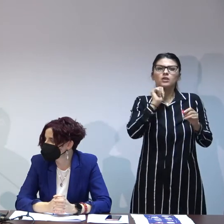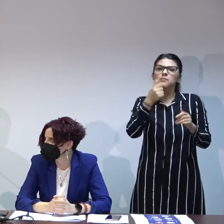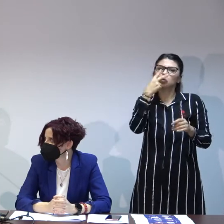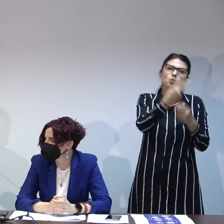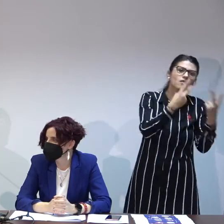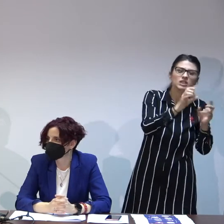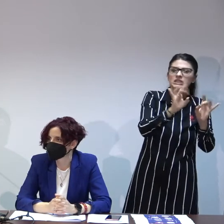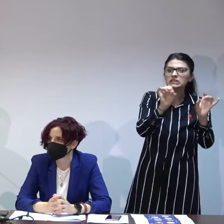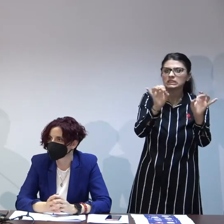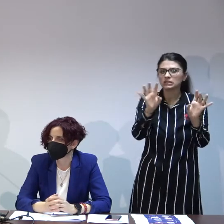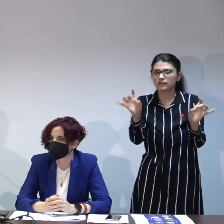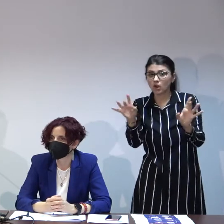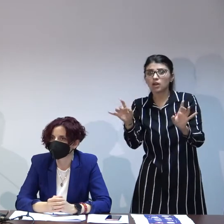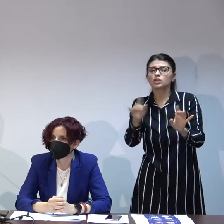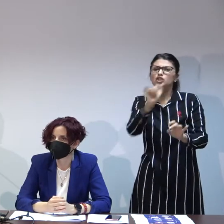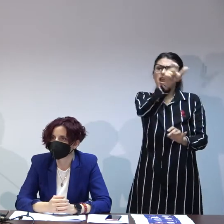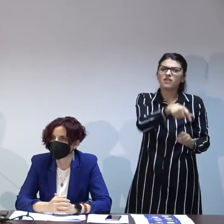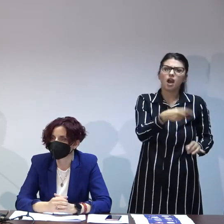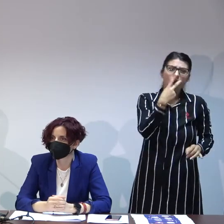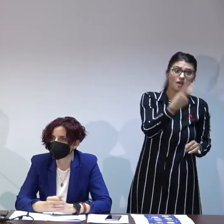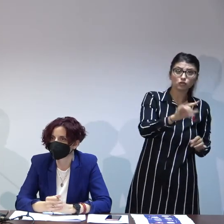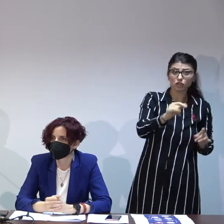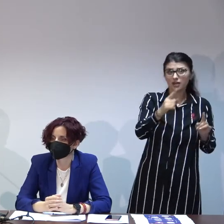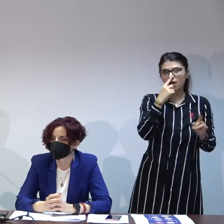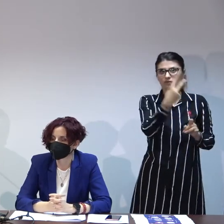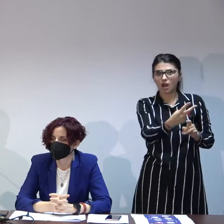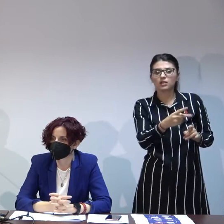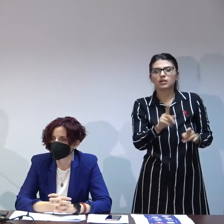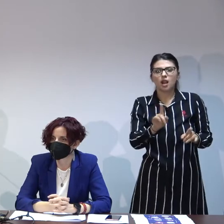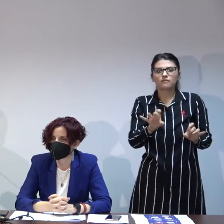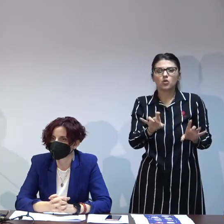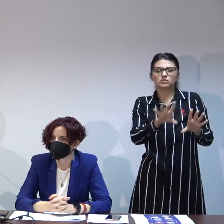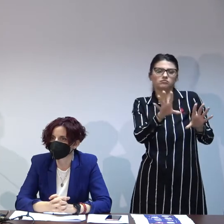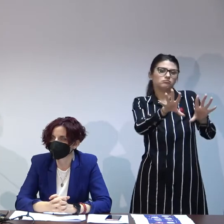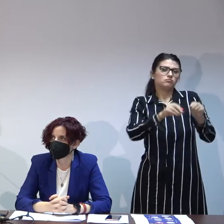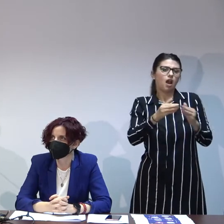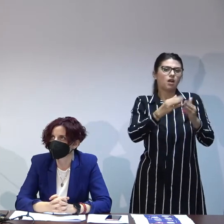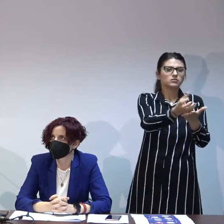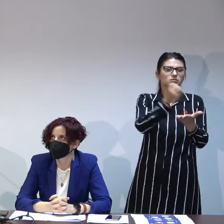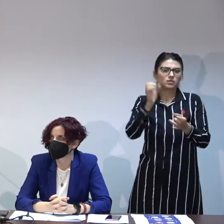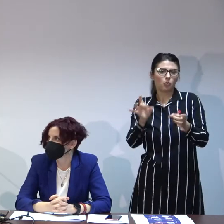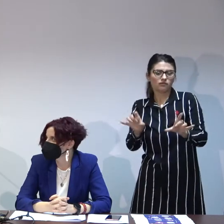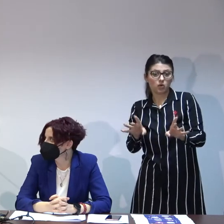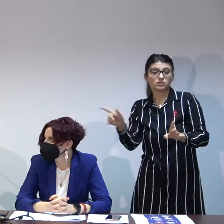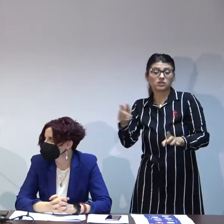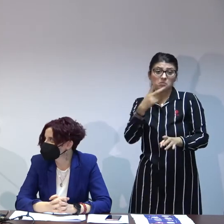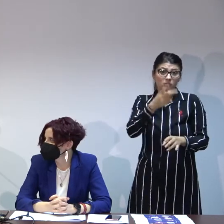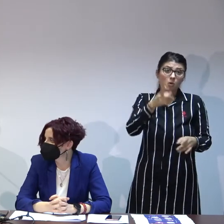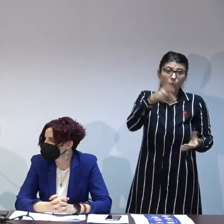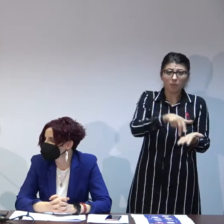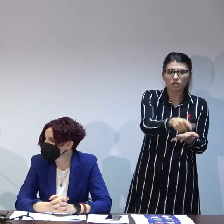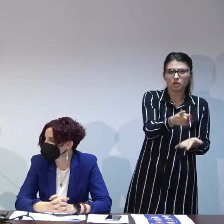9 luni a intrat în potrivire cu cineva dar totuși nu a fost adoptat pentru că potrivirea se poate întrerupe și atunci noi ne-am gândit mergem către un copil